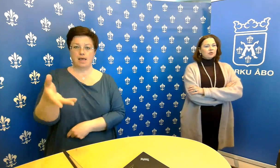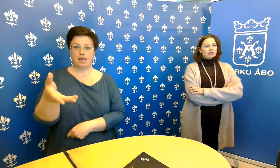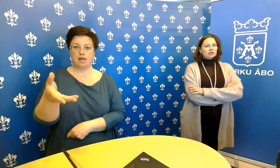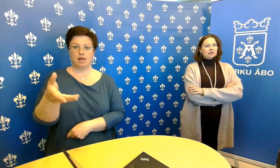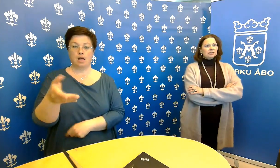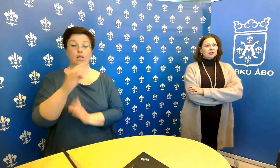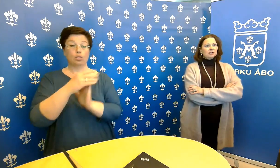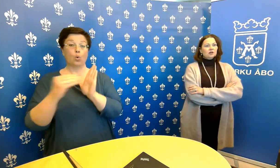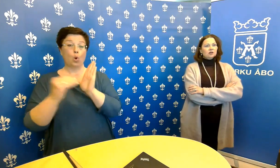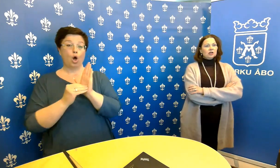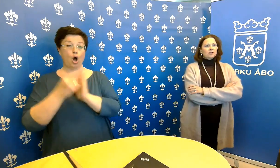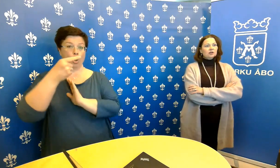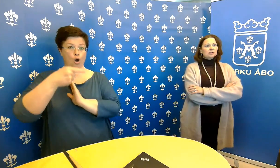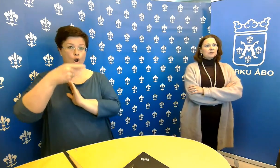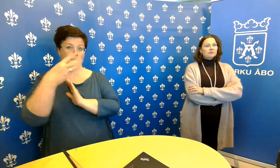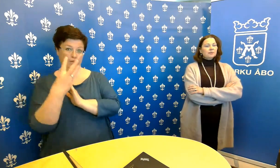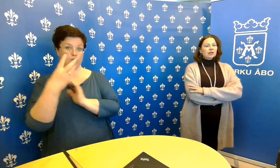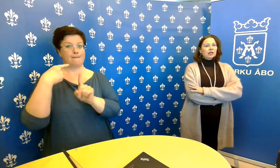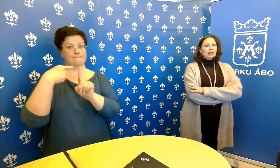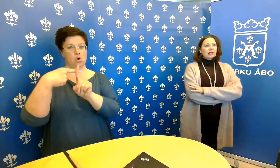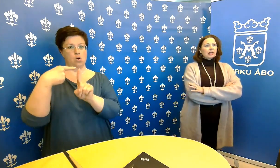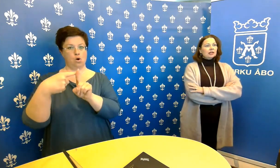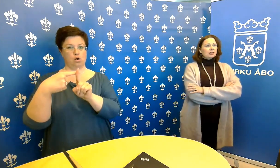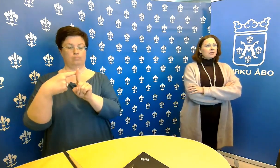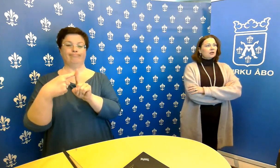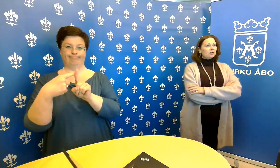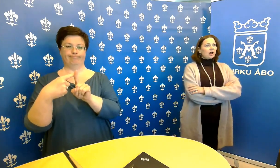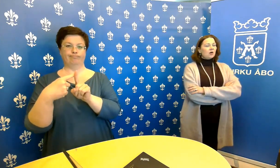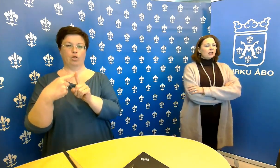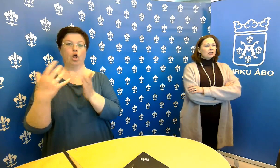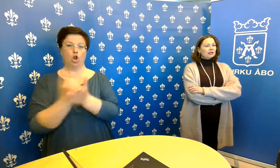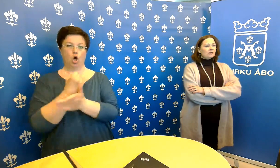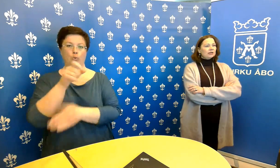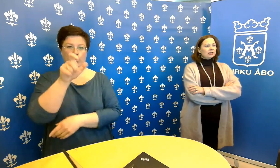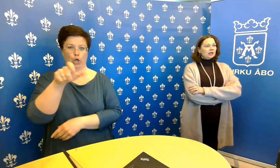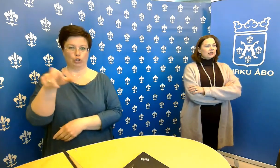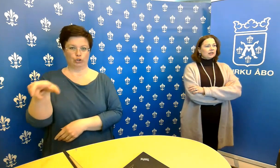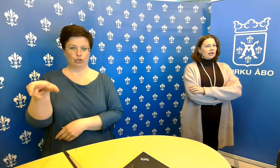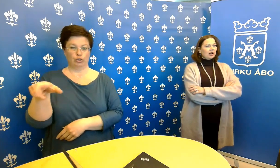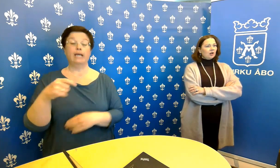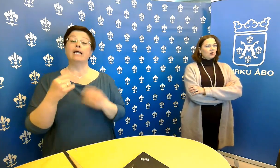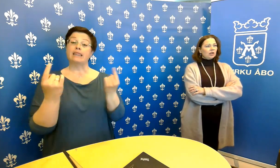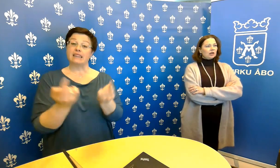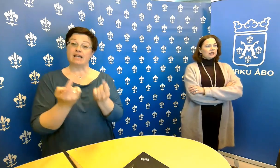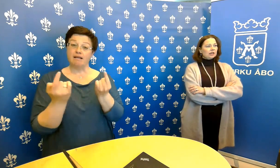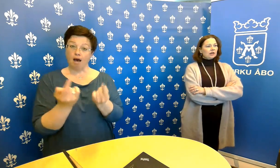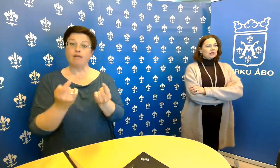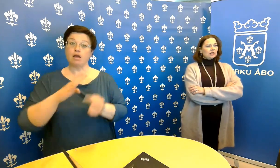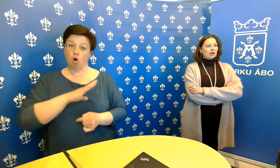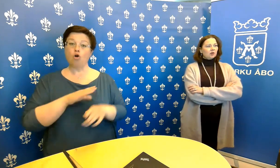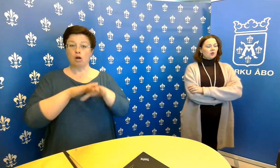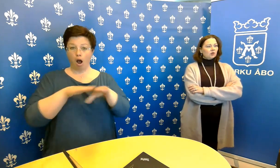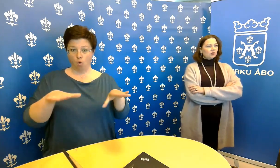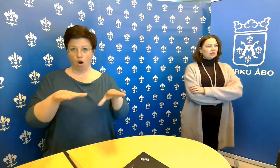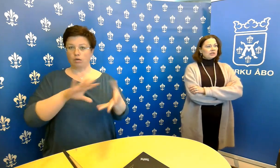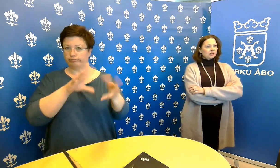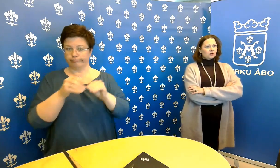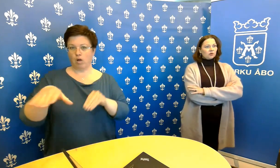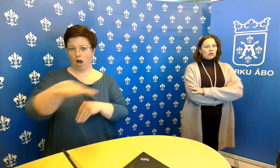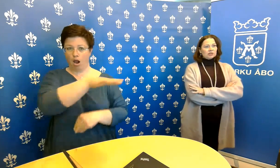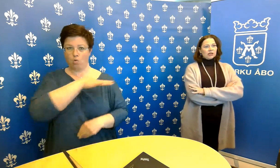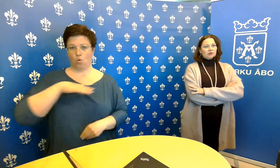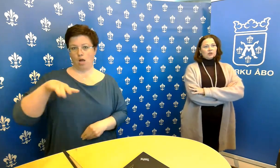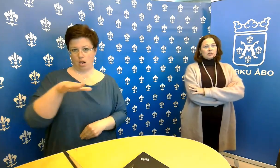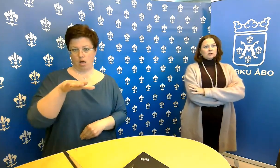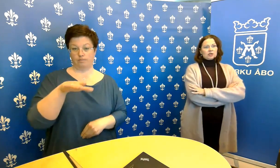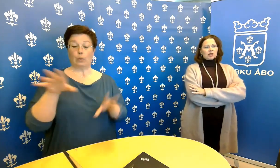positiivista koronalöydöstä. Eli melko rauhallinen tämä tilanne täällä alueella kaiken kaikkiaan on. Yhteensä